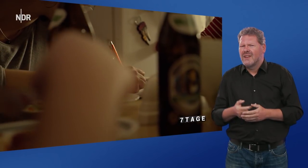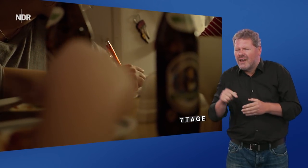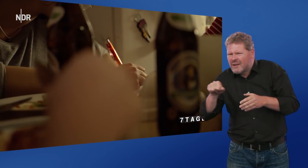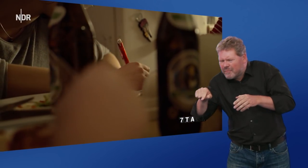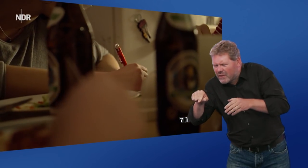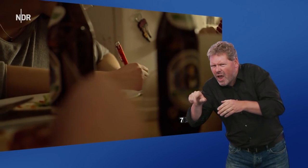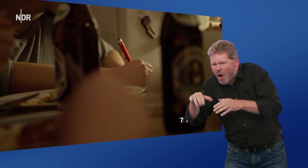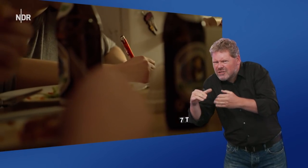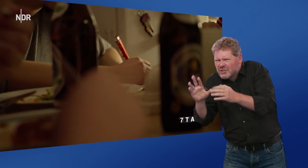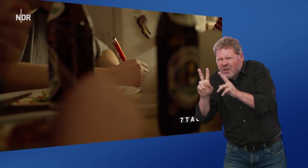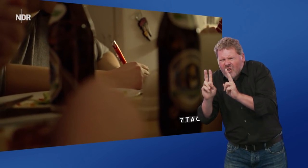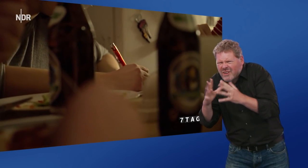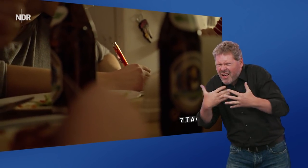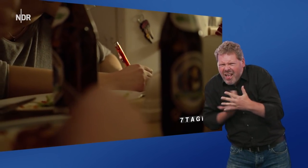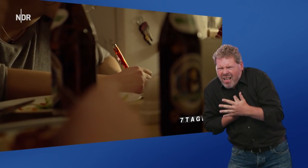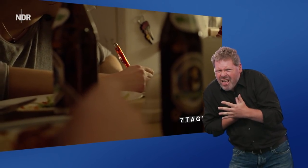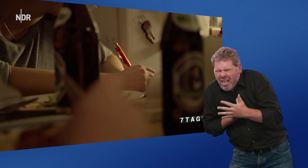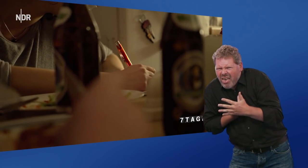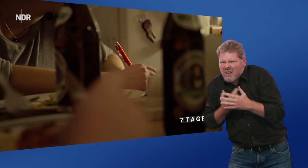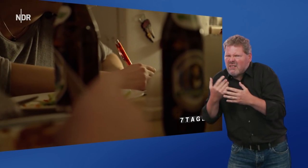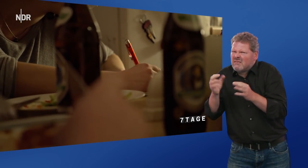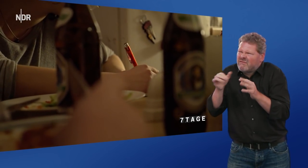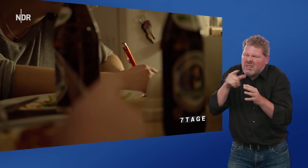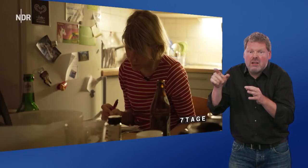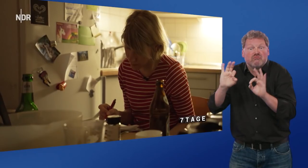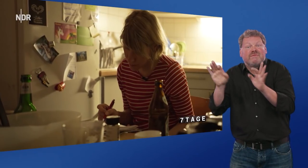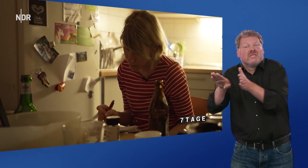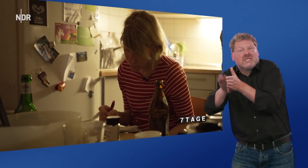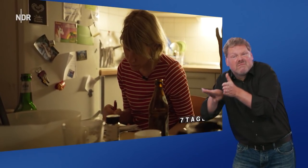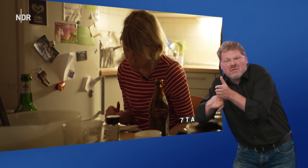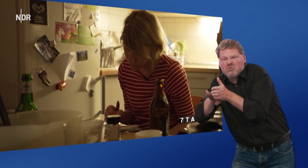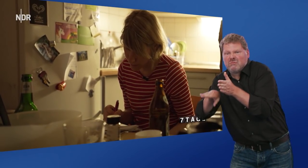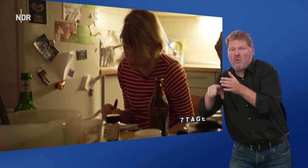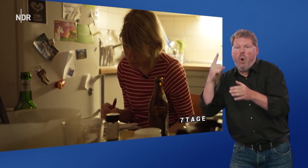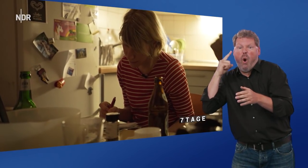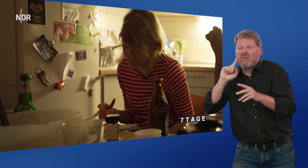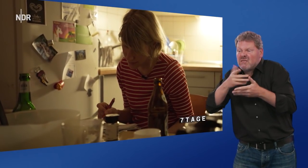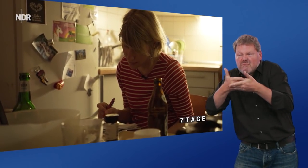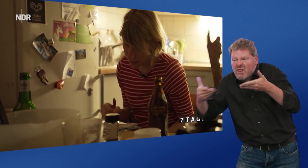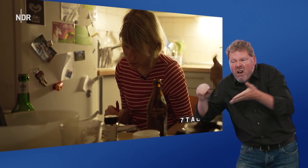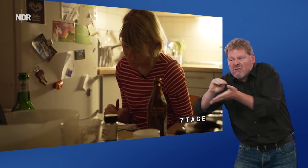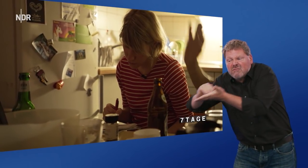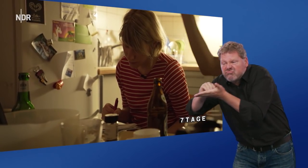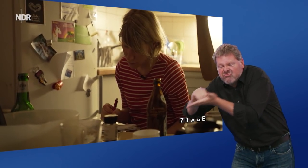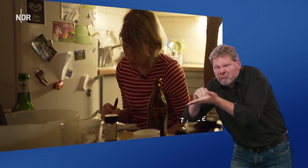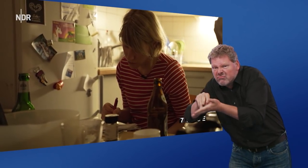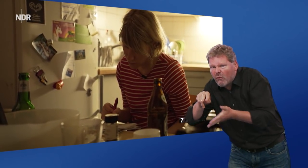Das stimmt leider, dass das oft passiert. Aus Unsicherheit entsteht vieles. Schlimm ist Diskriminierung, wenn hörende Menschen nicht bereit sind, aufzuschreiben, sondern stur